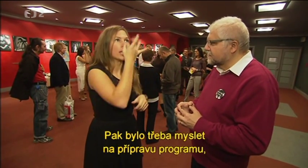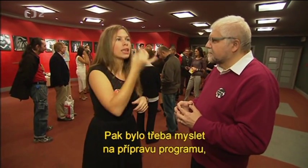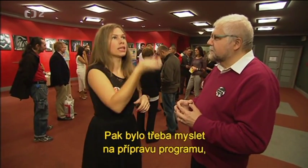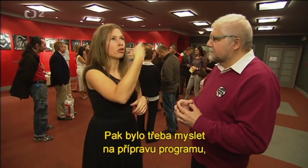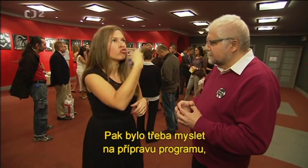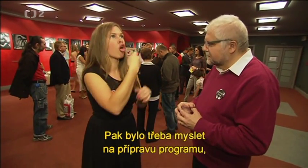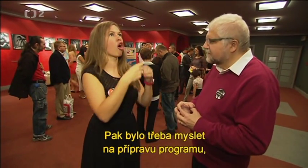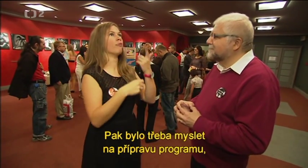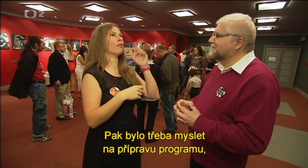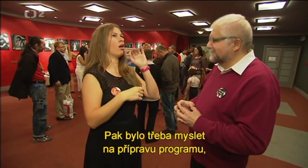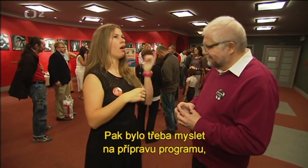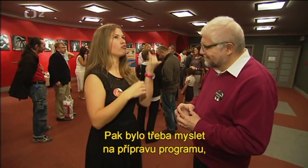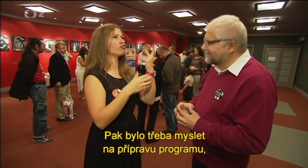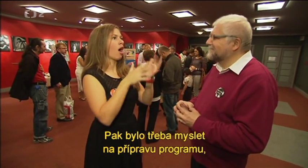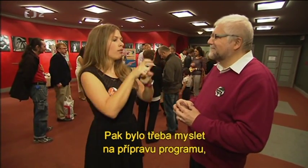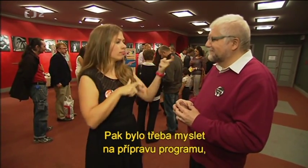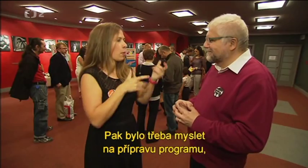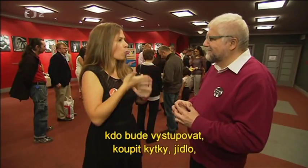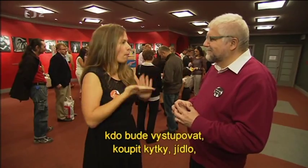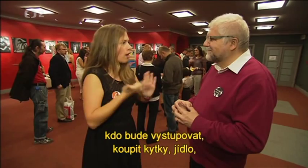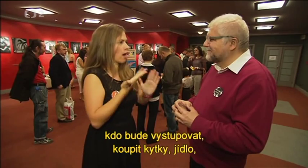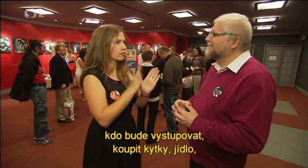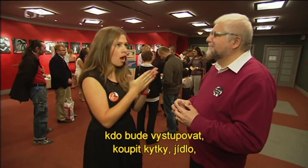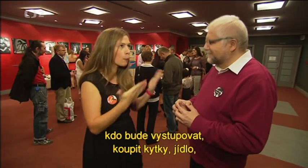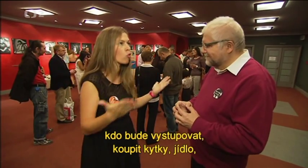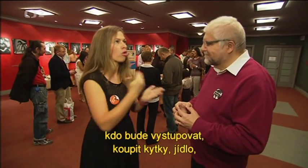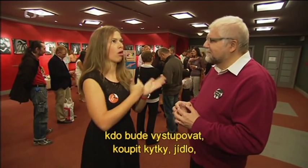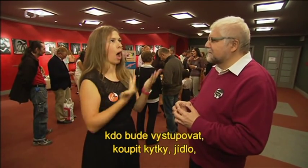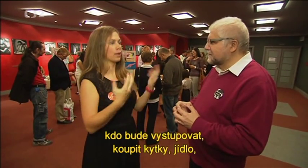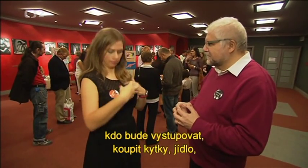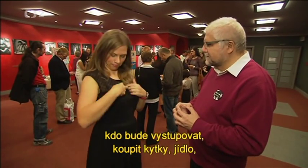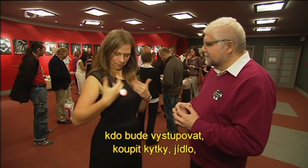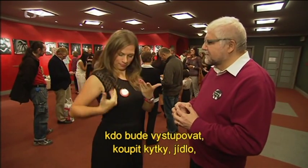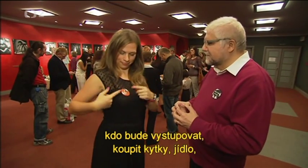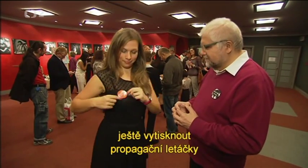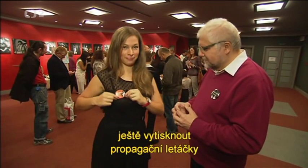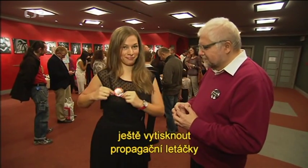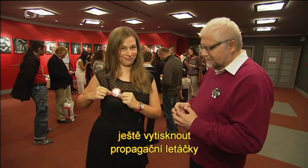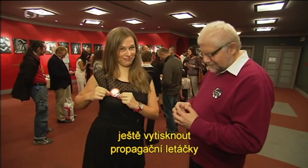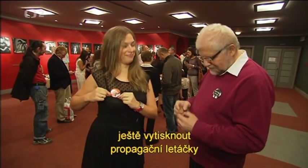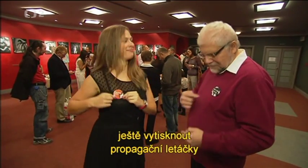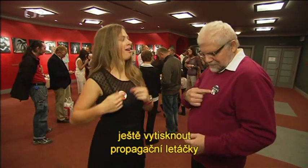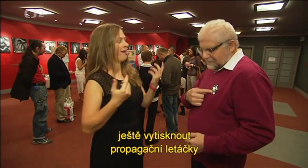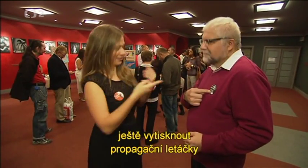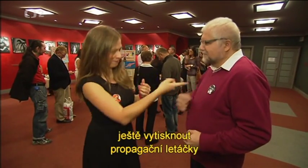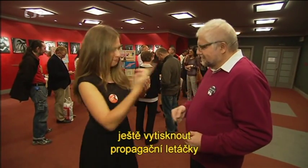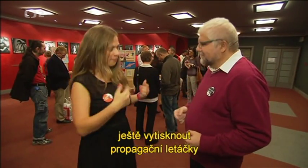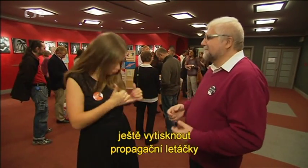třeba myslet na přípravu programu, kdo bude vystupovat, koupit kytky, jídlo, ještě vytisknout propagační letáčky a program, tyhle odznaky.